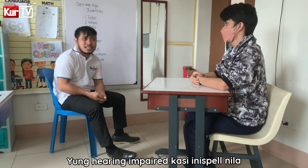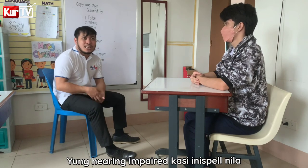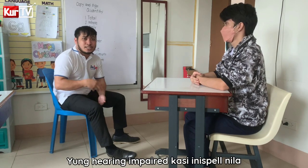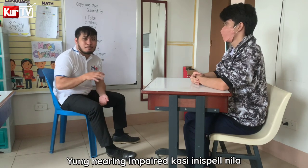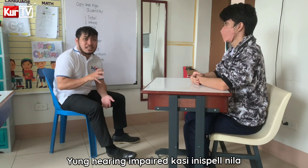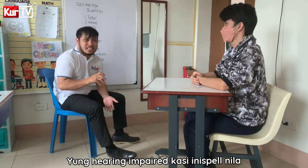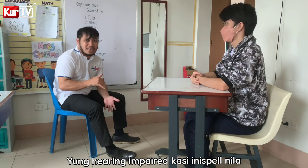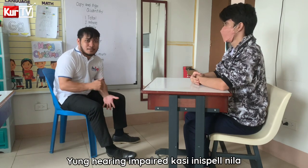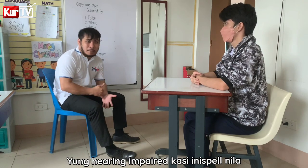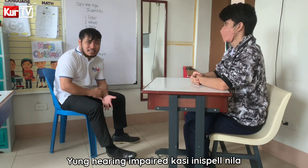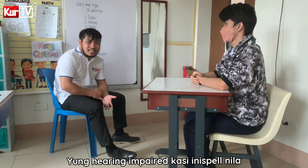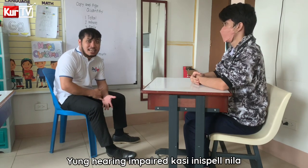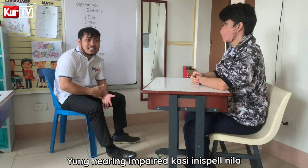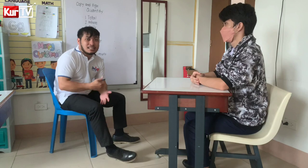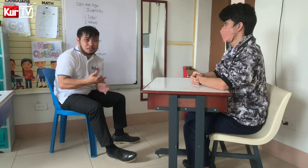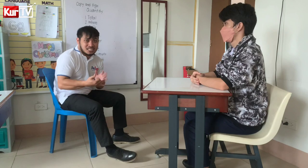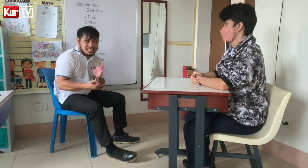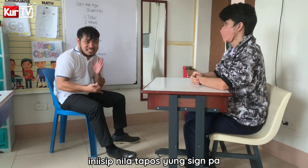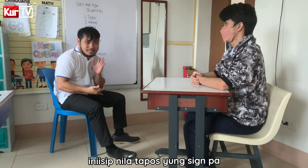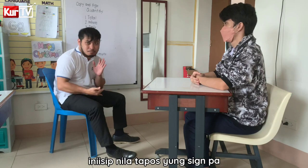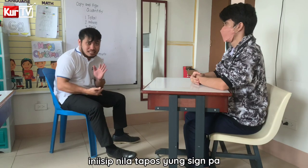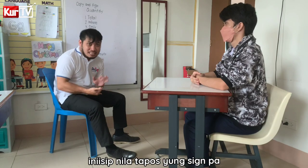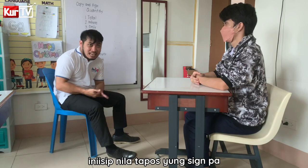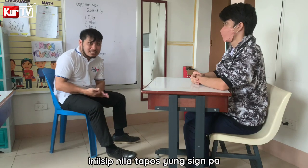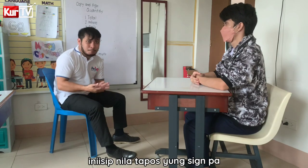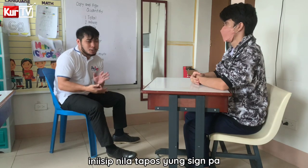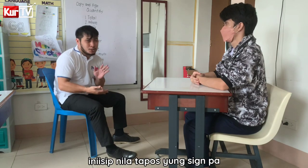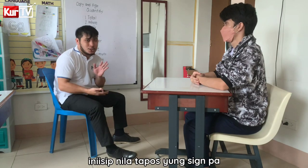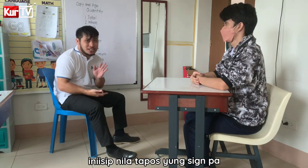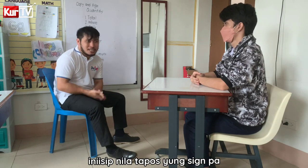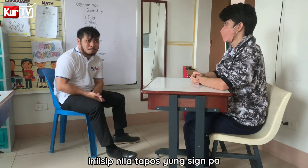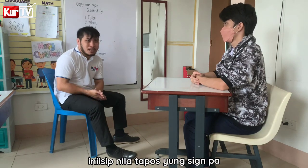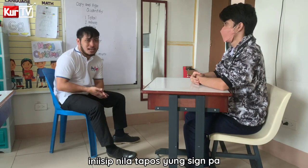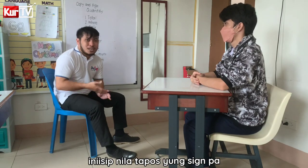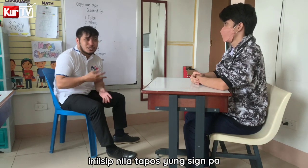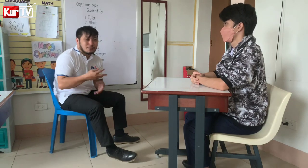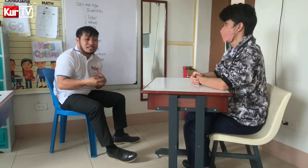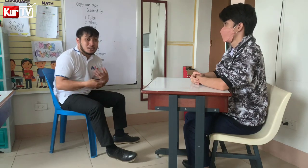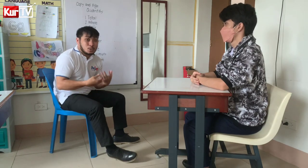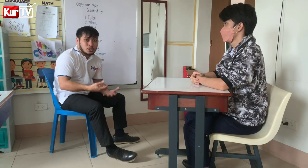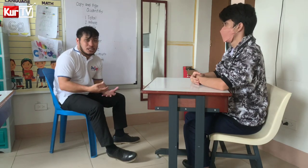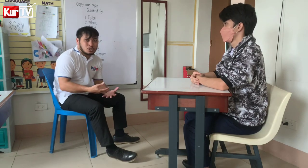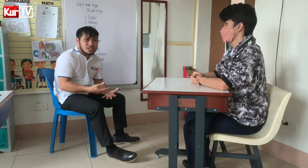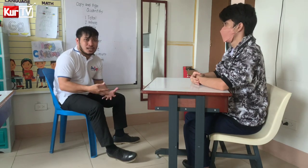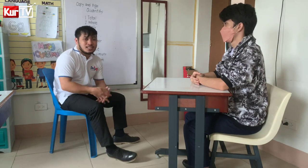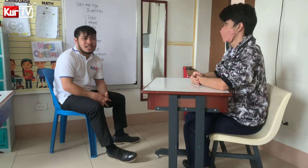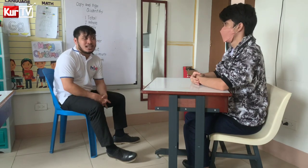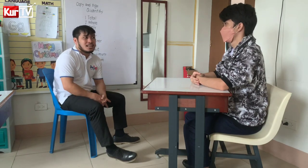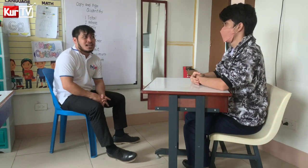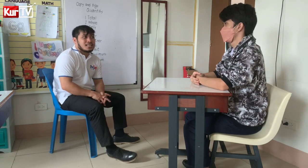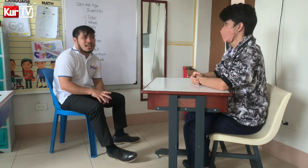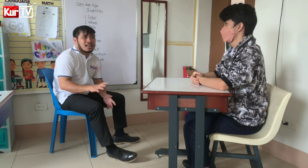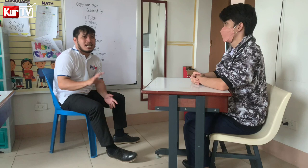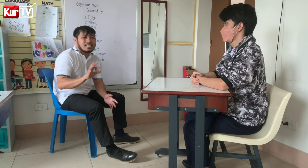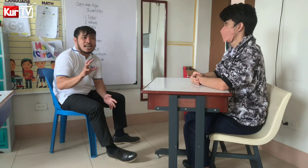siyempre hindi ispell nila tapos hindi isop din nila tapos yung sign pa so mas crucial doon sa kanila. Kaya kaya